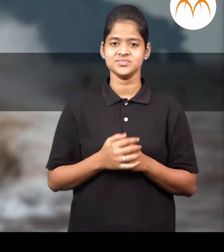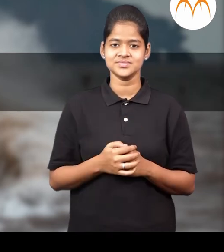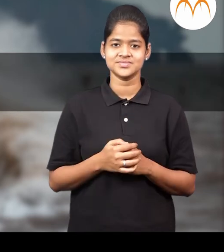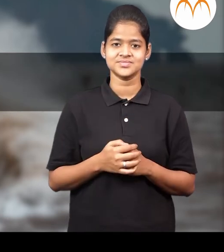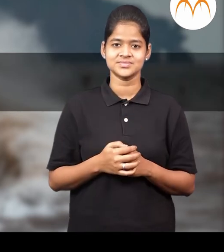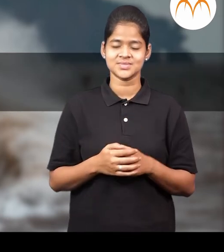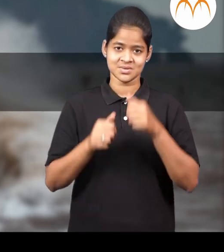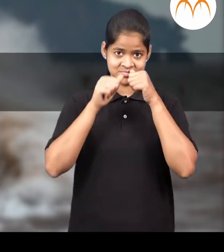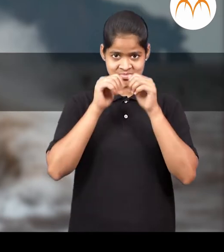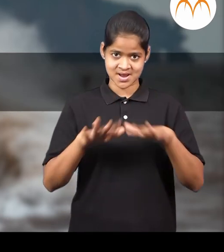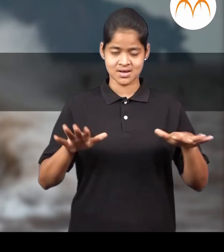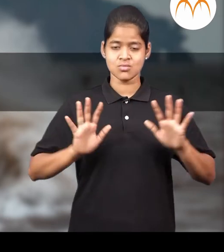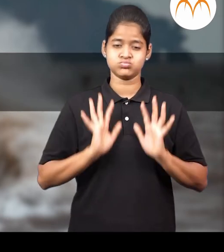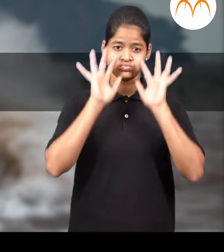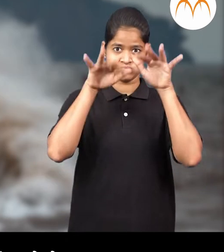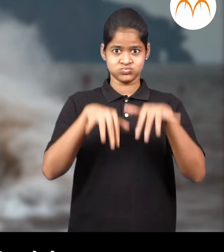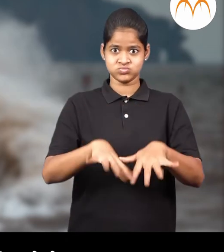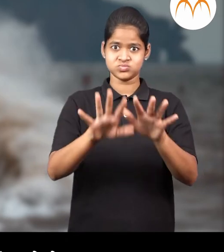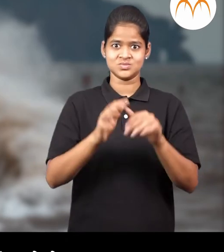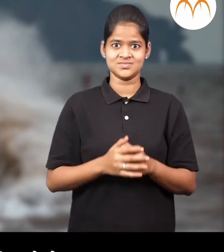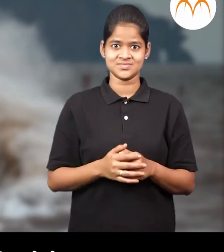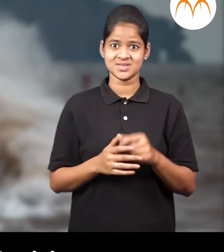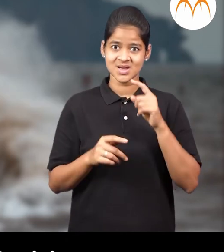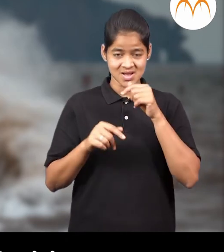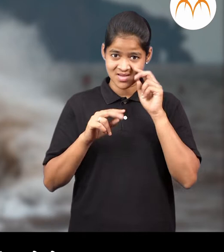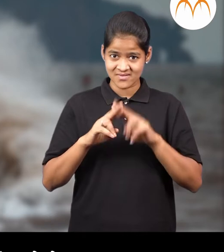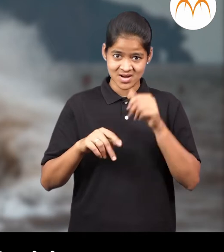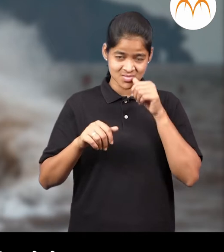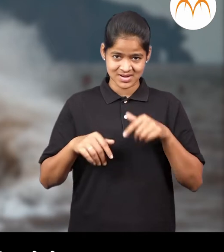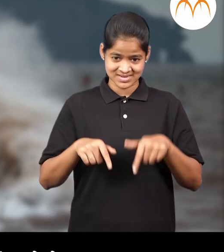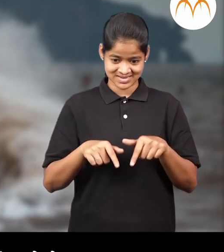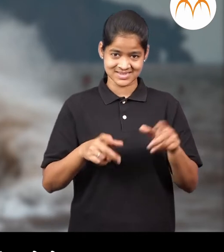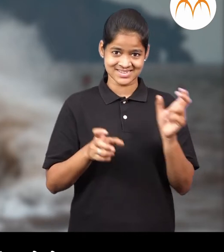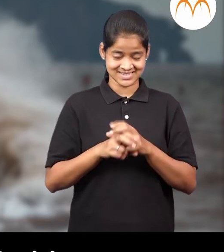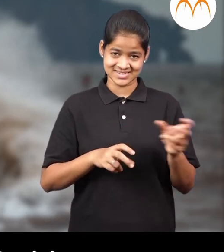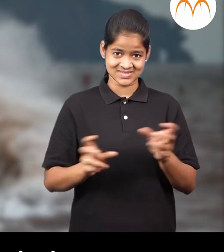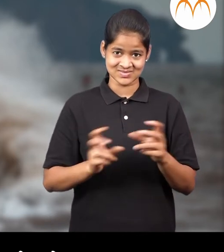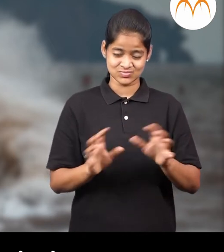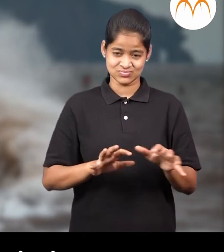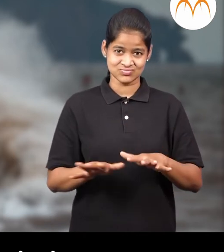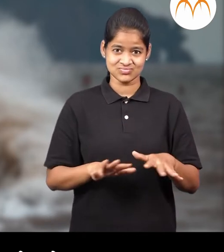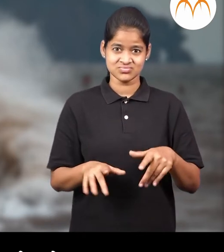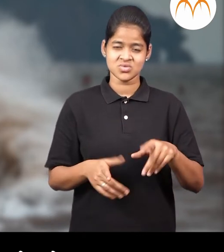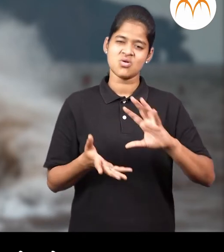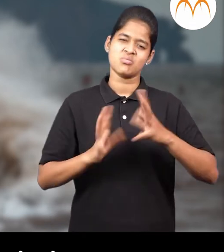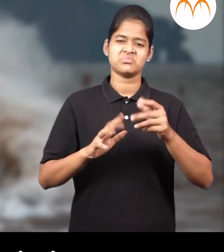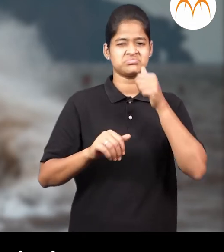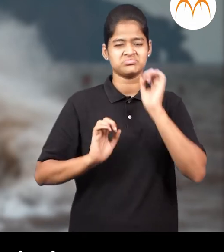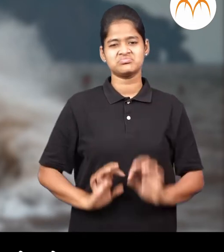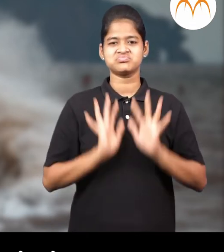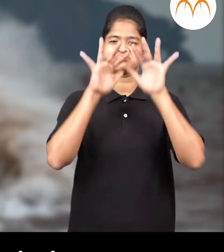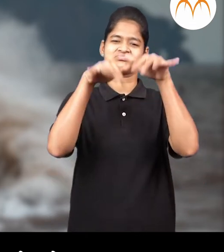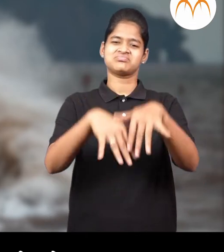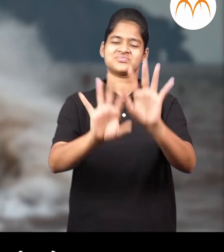चार चुनामी जे वहां समुद्रात मोठा भुकमप होतो ते वहां प्रचंड मोठ्या लाटा